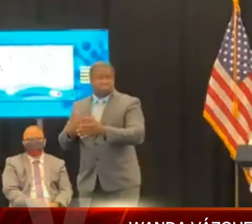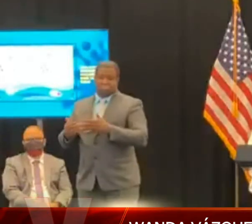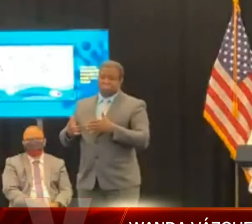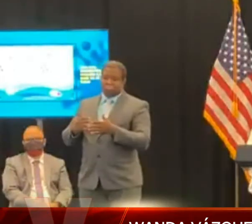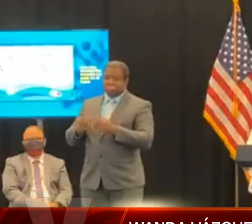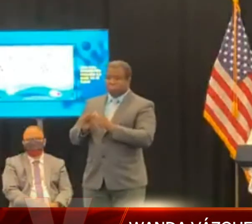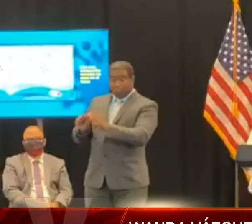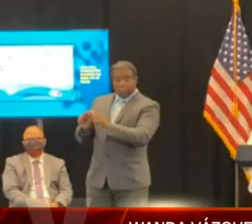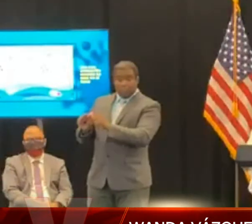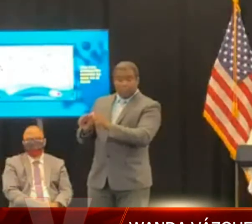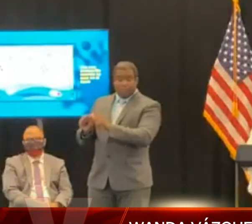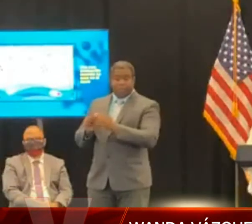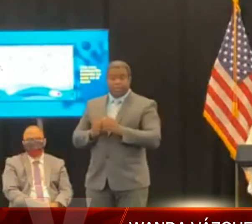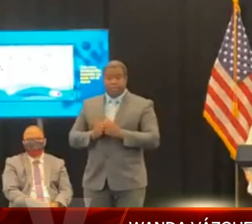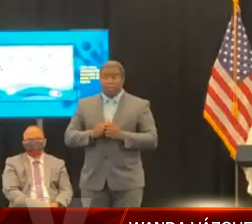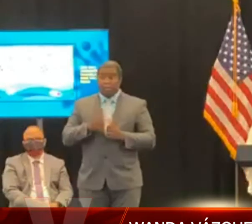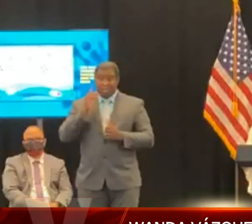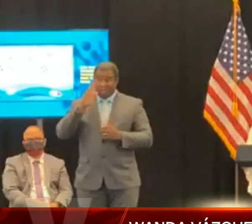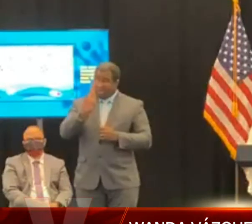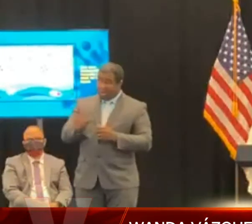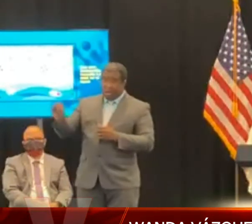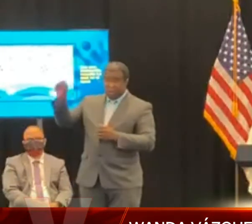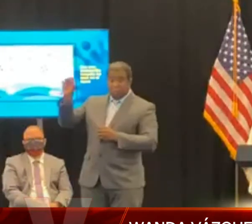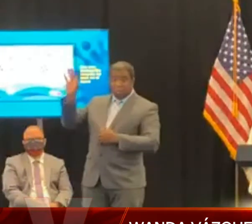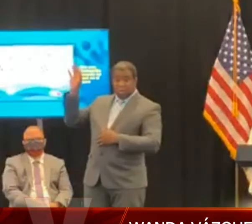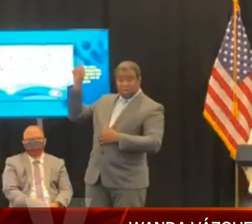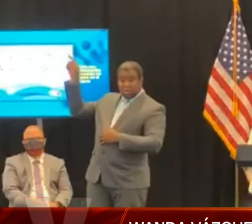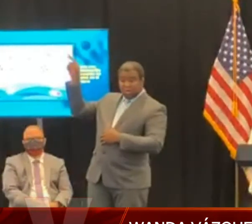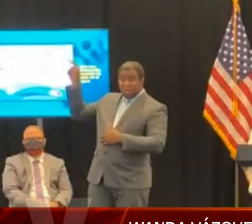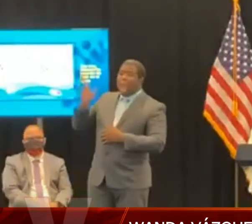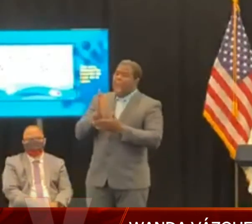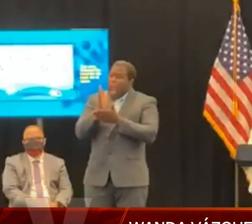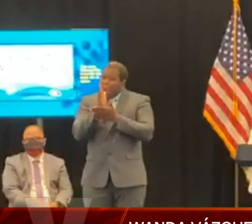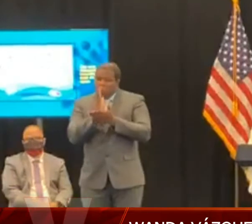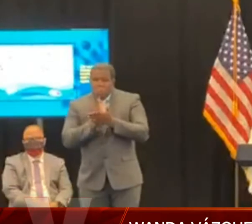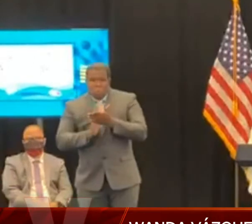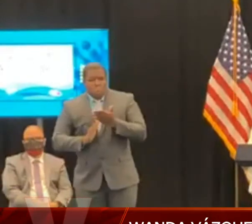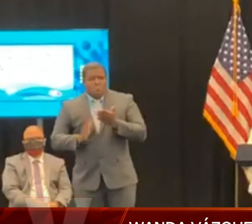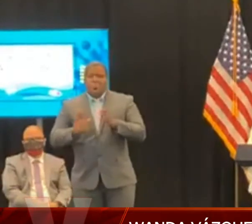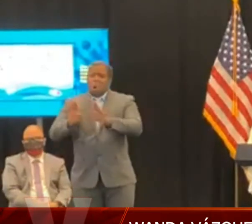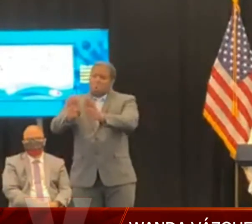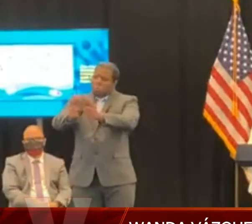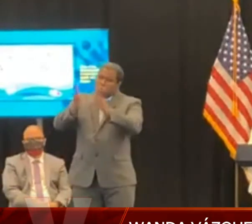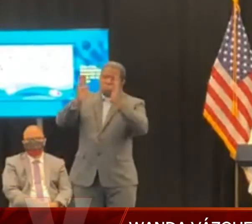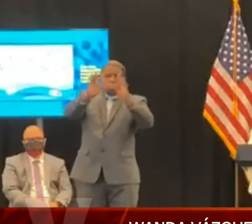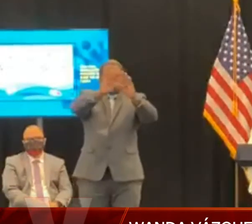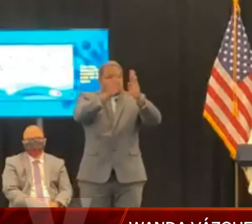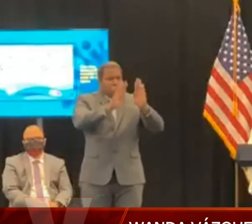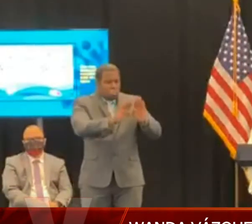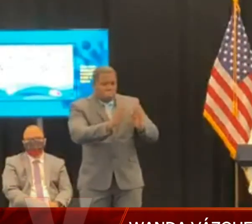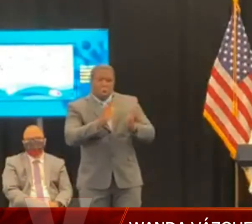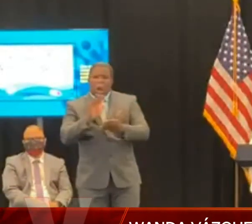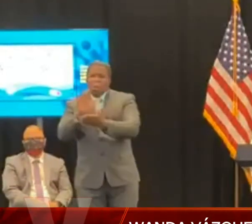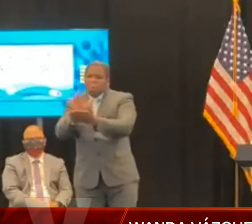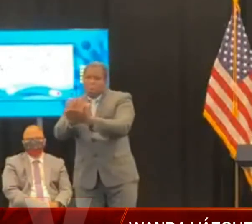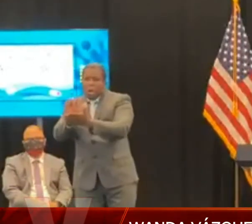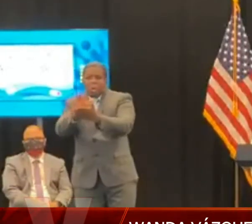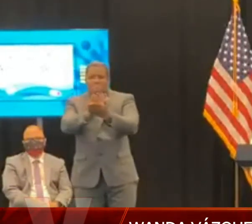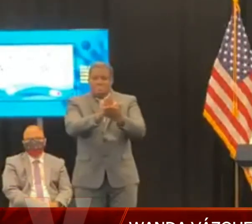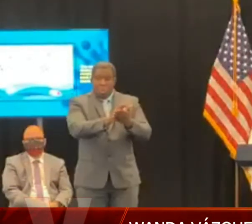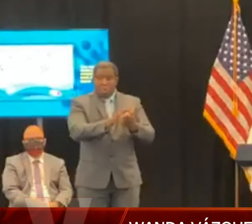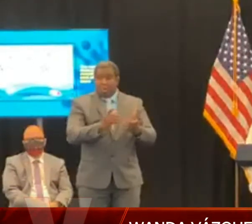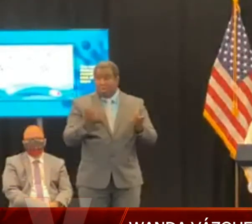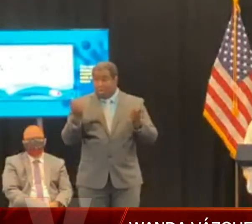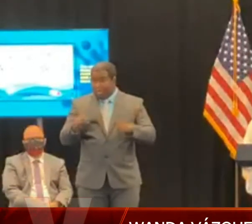Podemos proteger a nuestros niños y a nuestras niñas en las escuelas, así que la educación continuará a distancia. Se